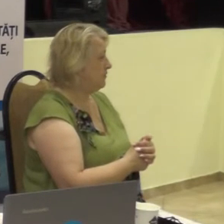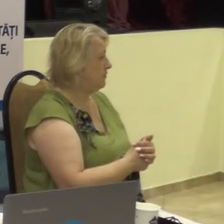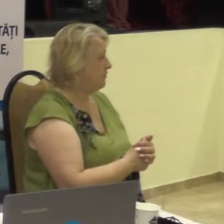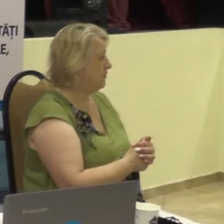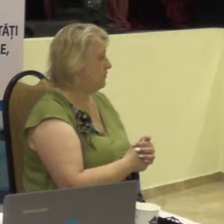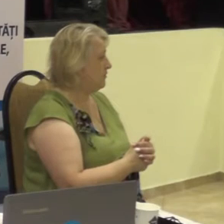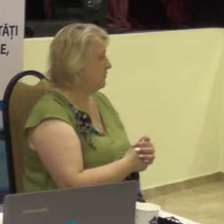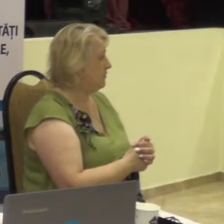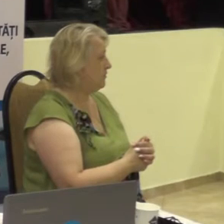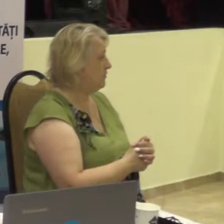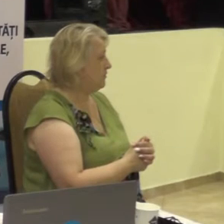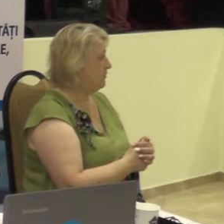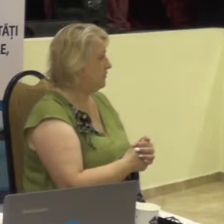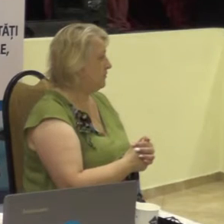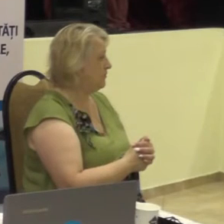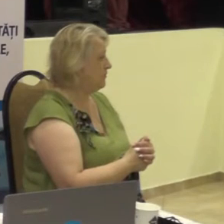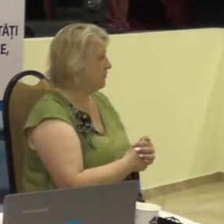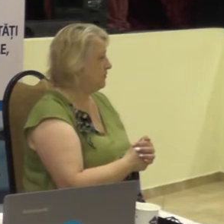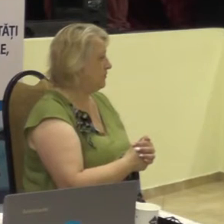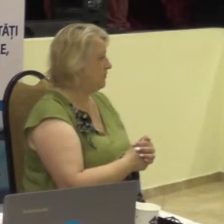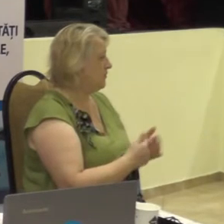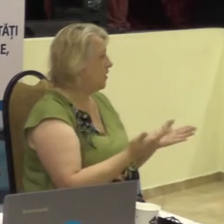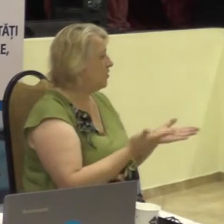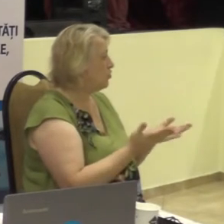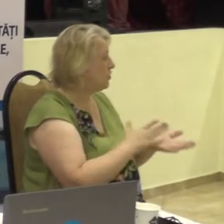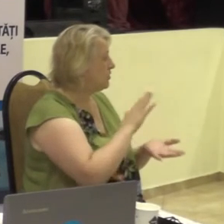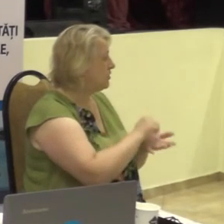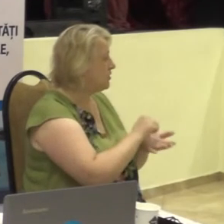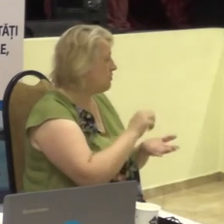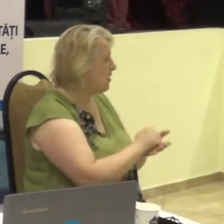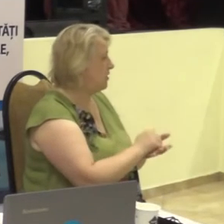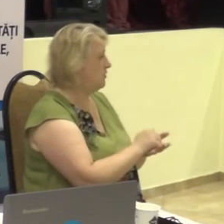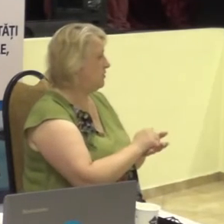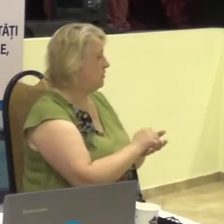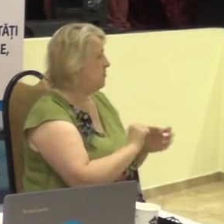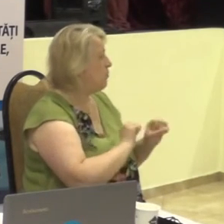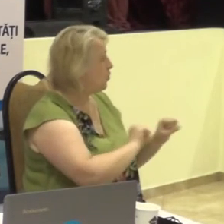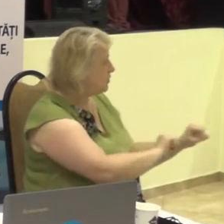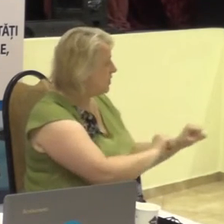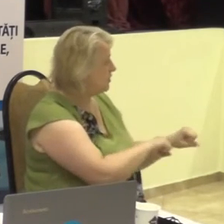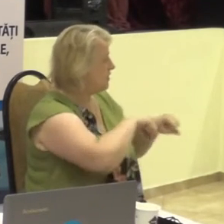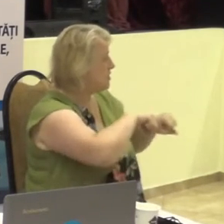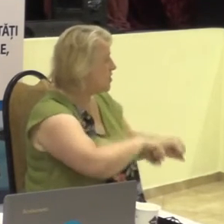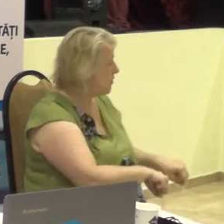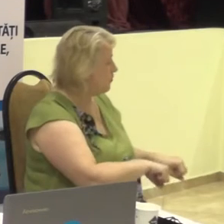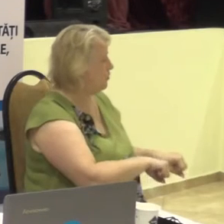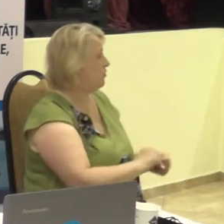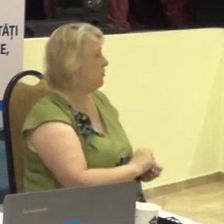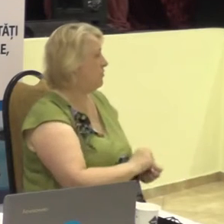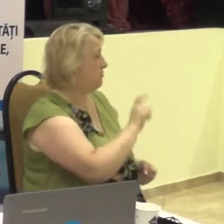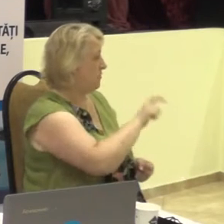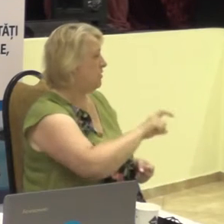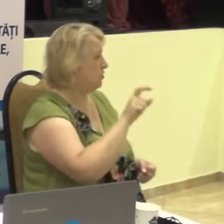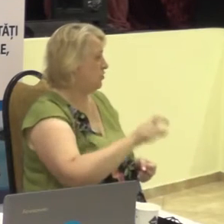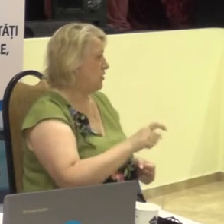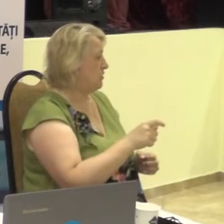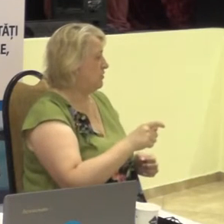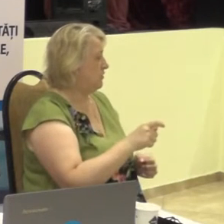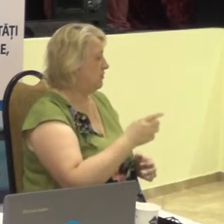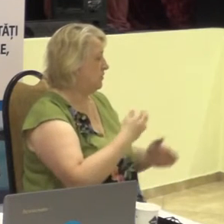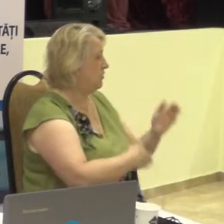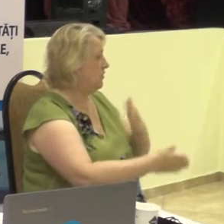care se ocupă cu protecția drepturilor persoanelor cu